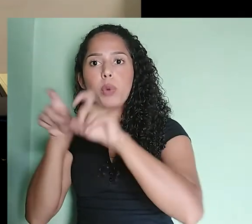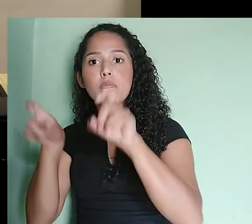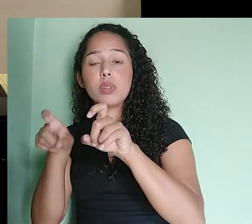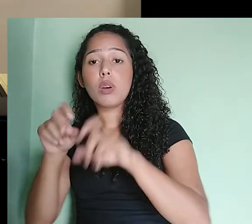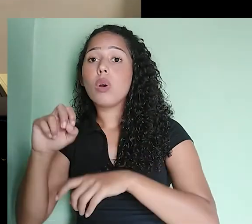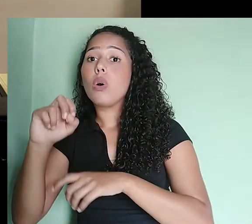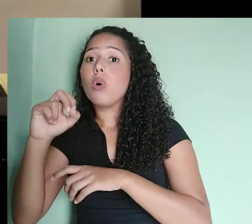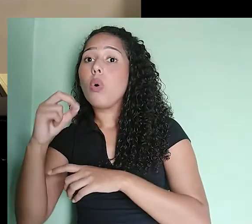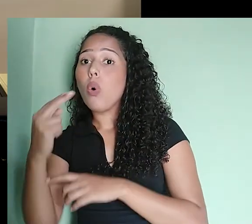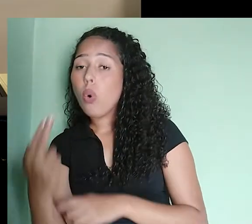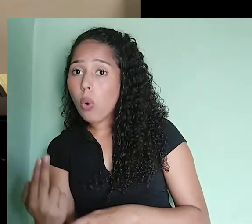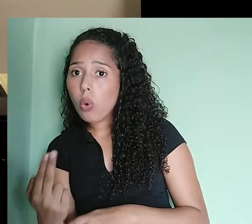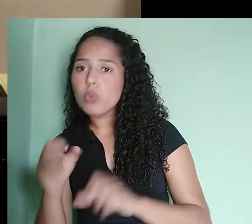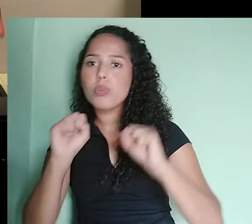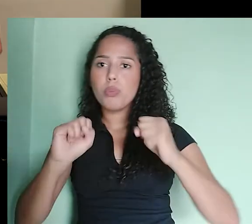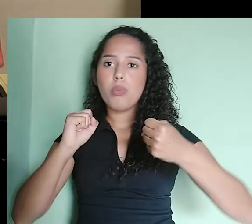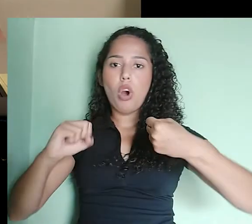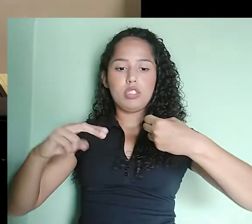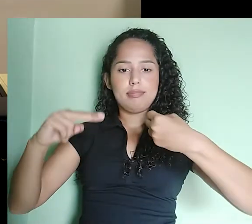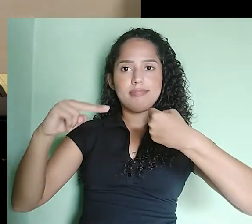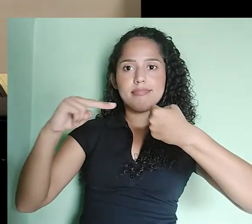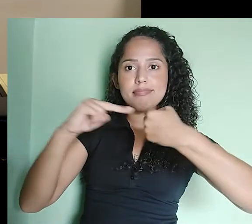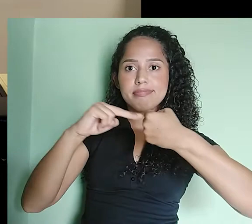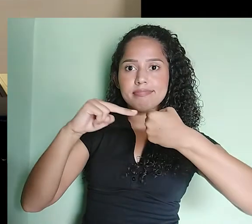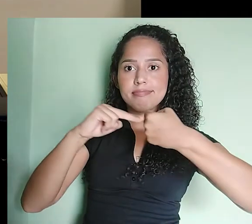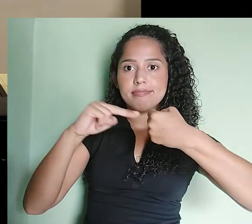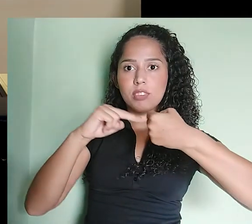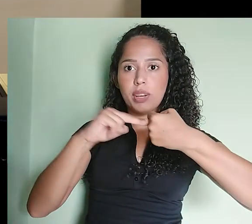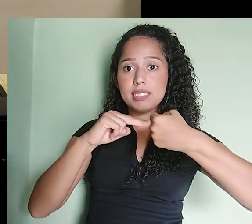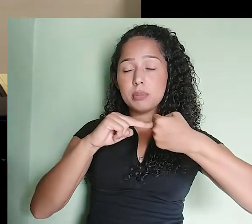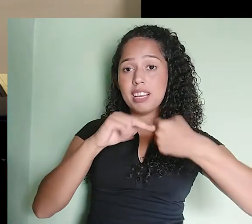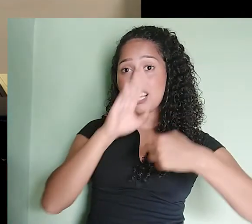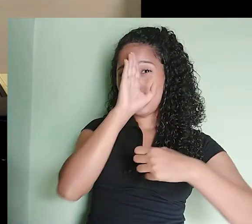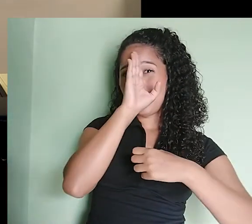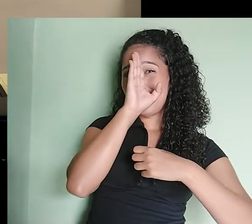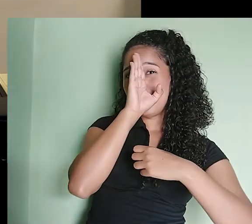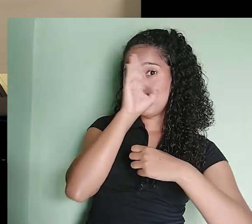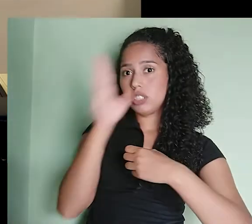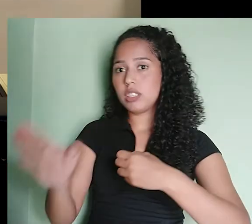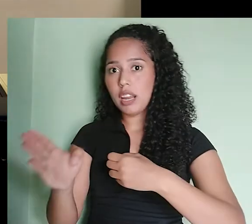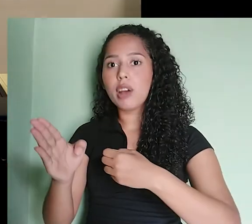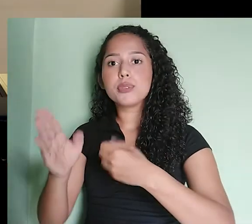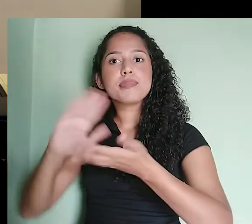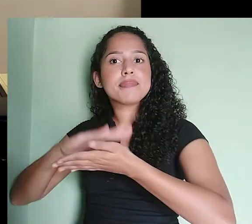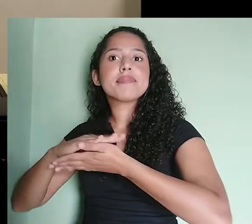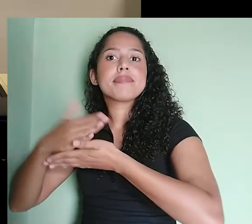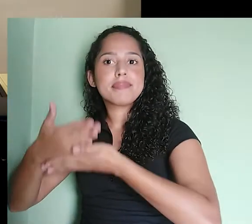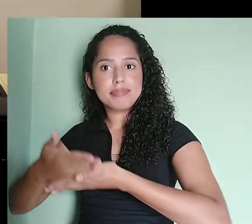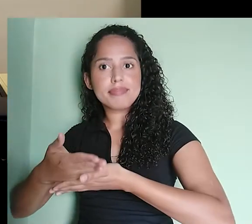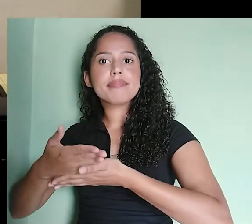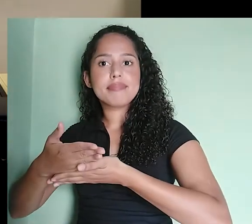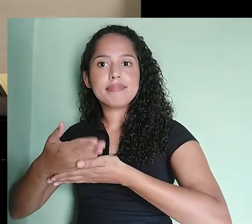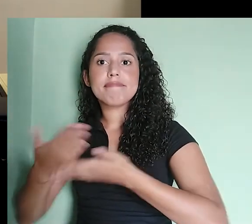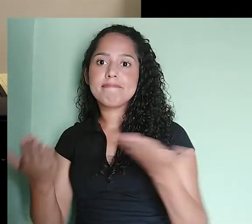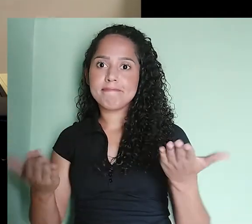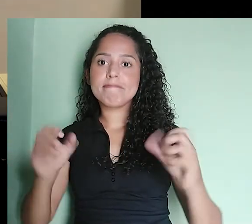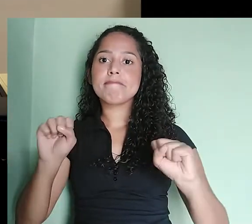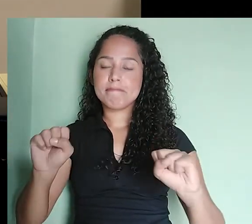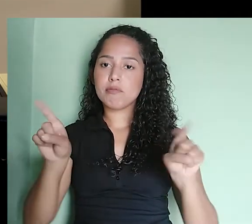eu posso ligar um cabo USB direto na entrada USB do meu computador. Vamos aqui atrás do meu teclado para você ver as